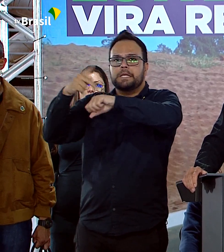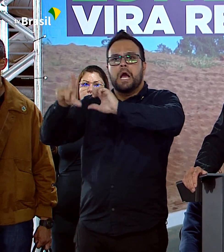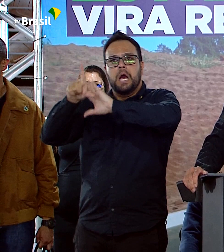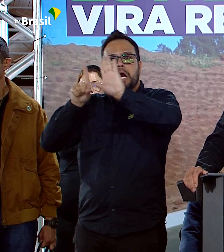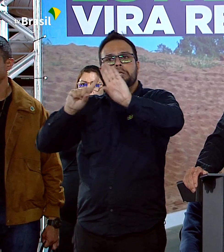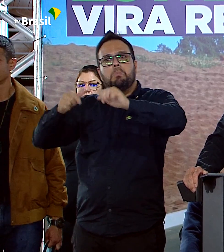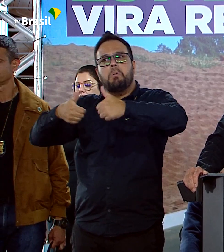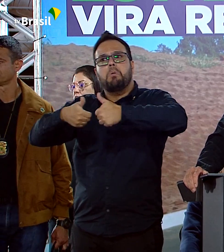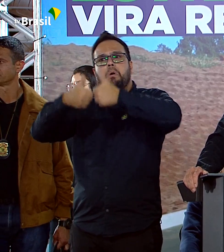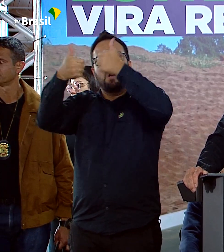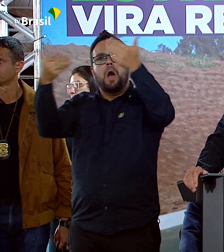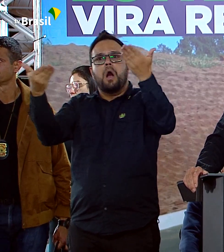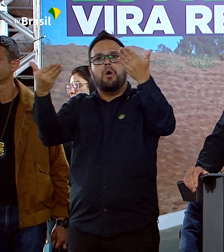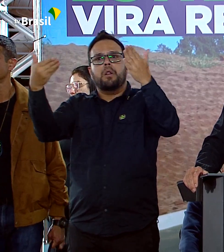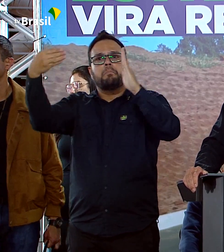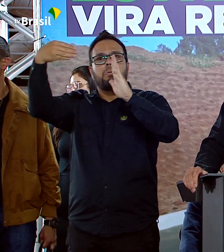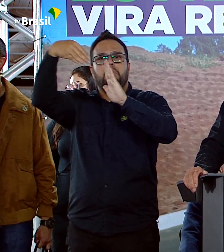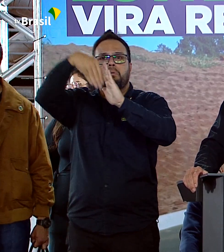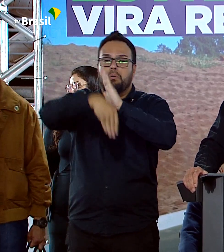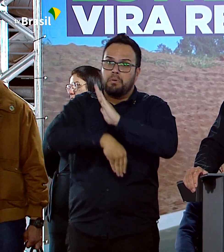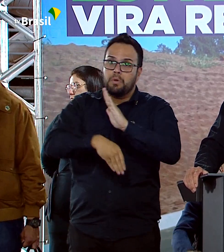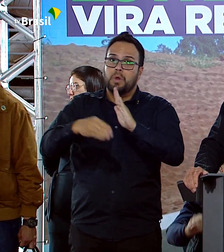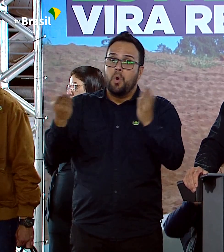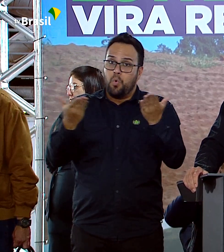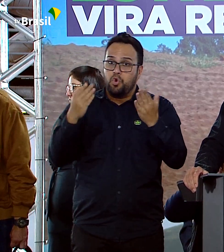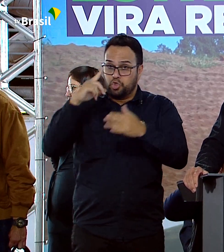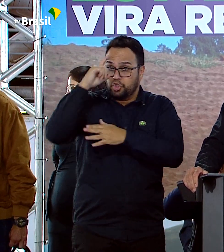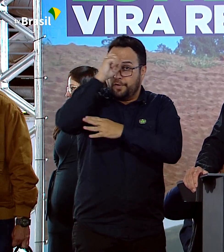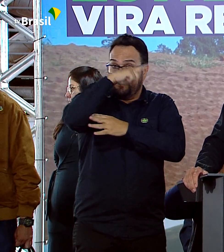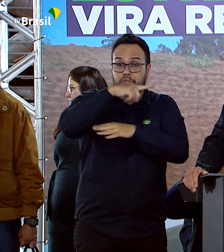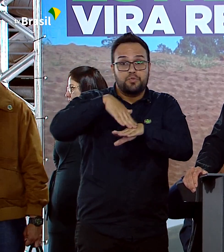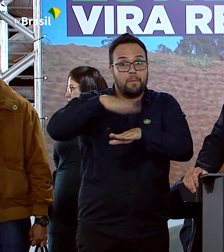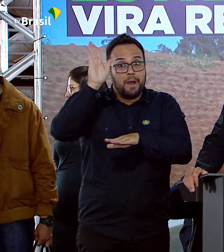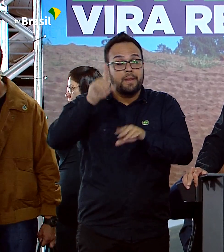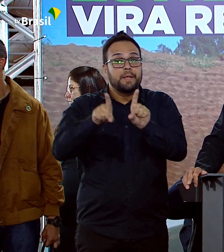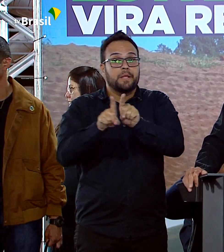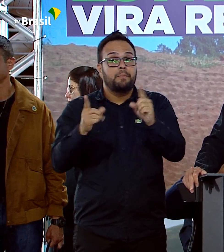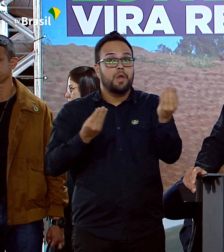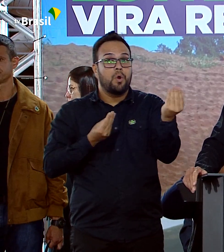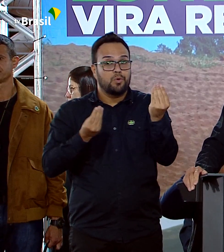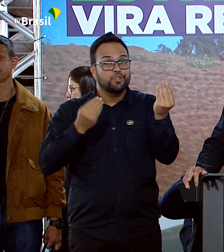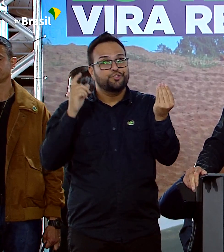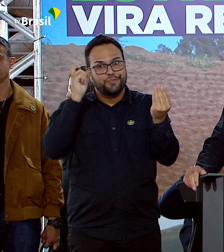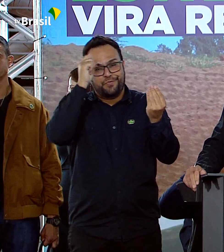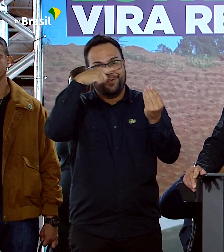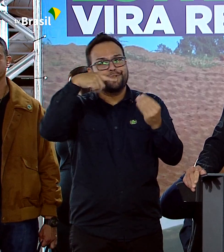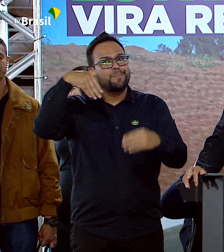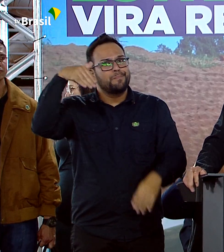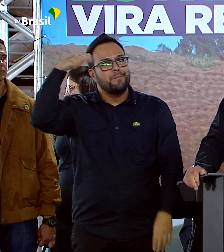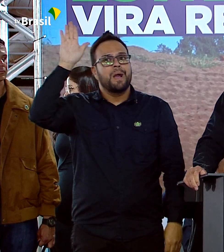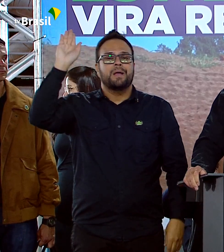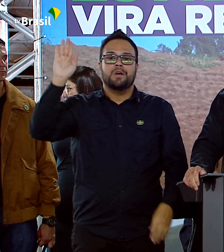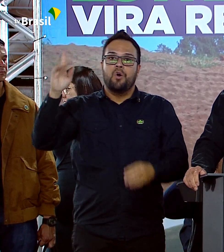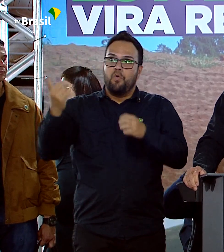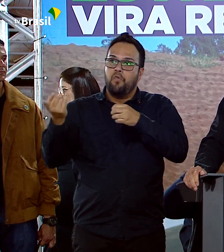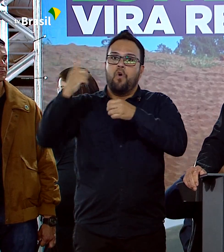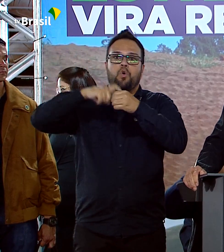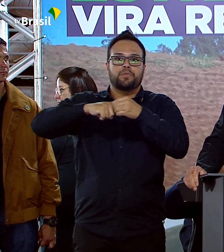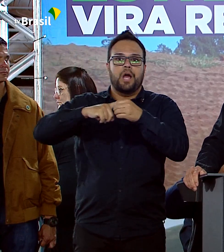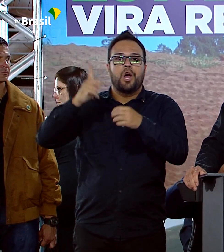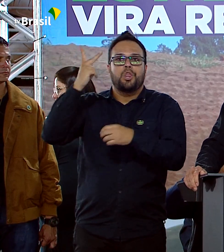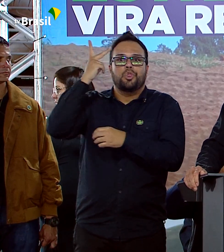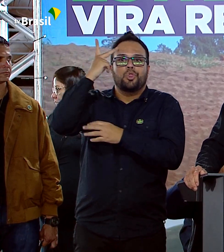situação bastante difícil hoje em dia e quão difícil será retornar à